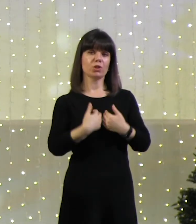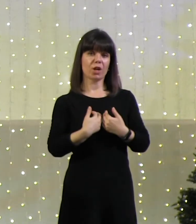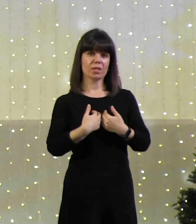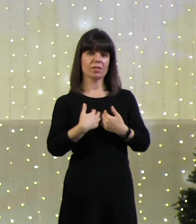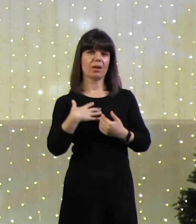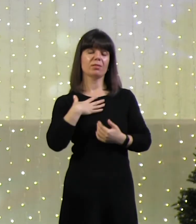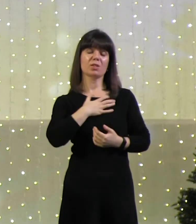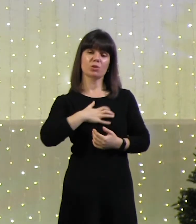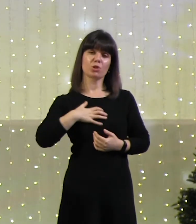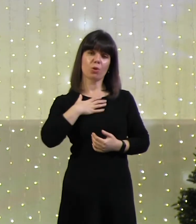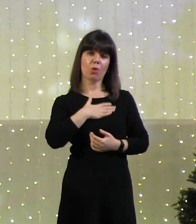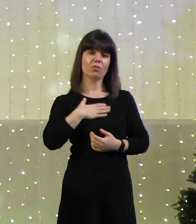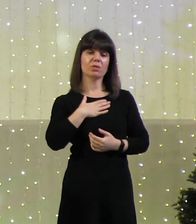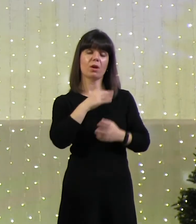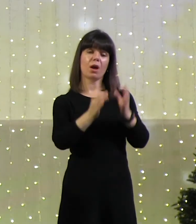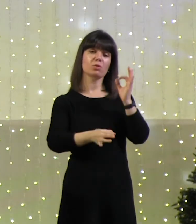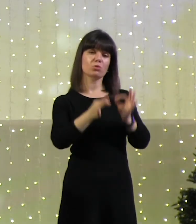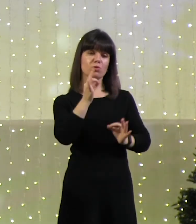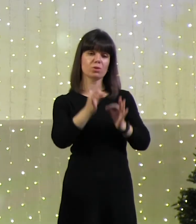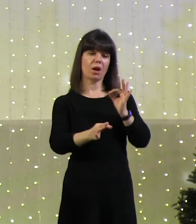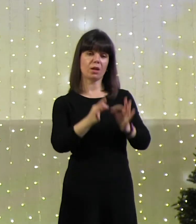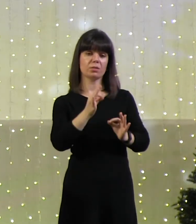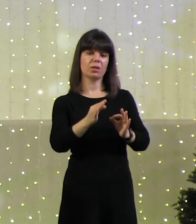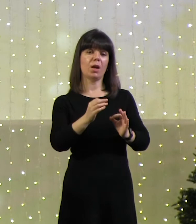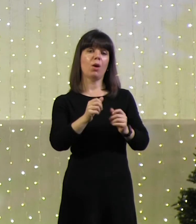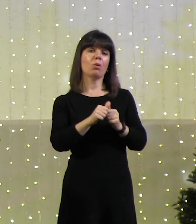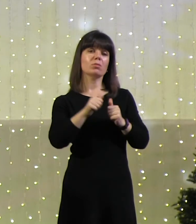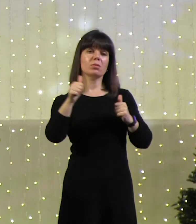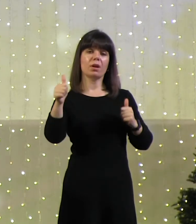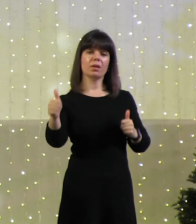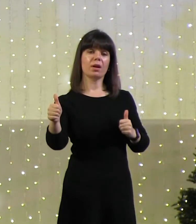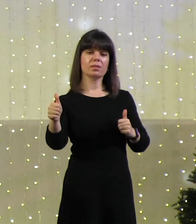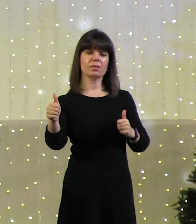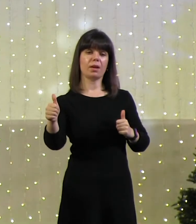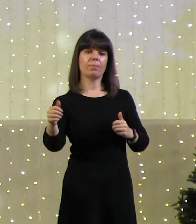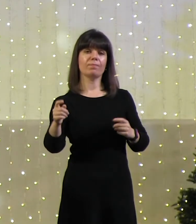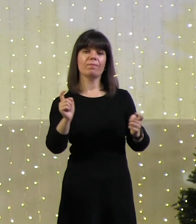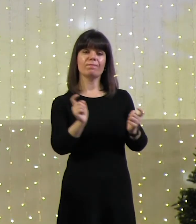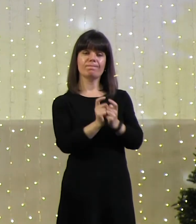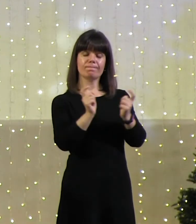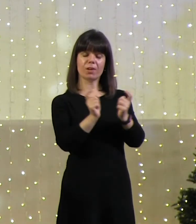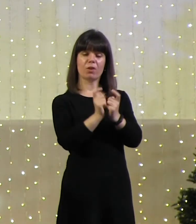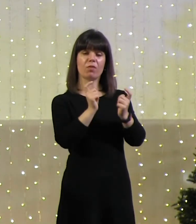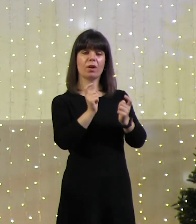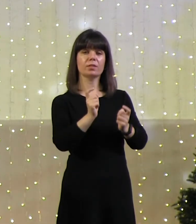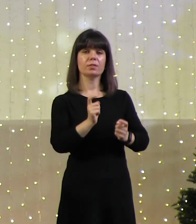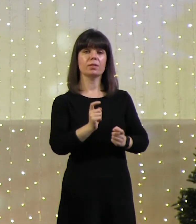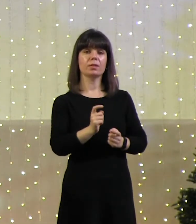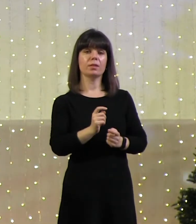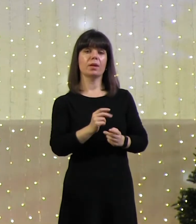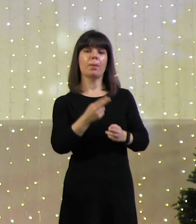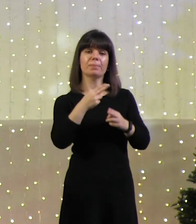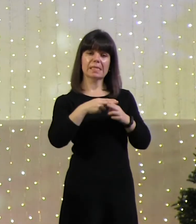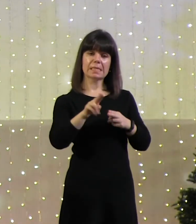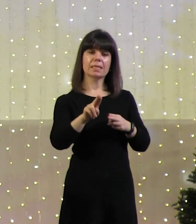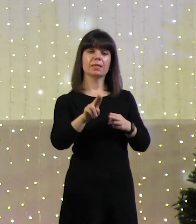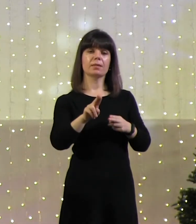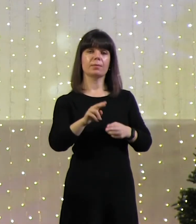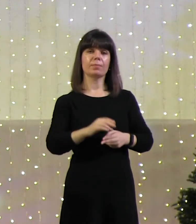разочаровываться, осуждать, отстраняться, воевать, мстить,